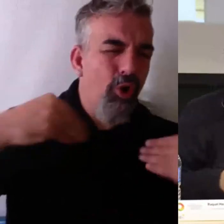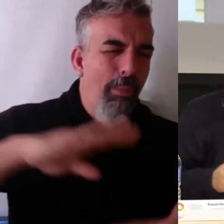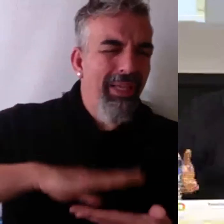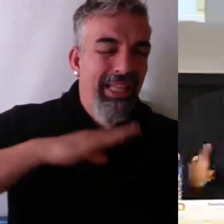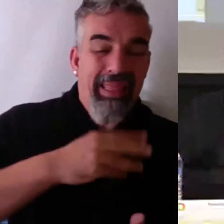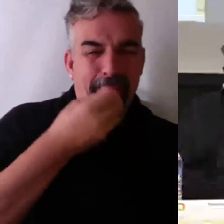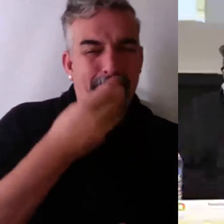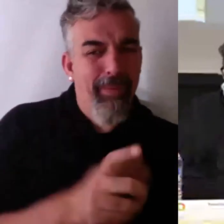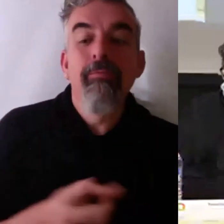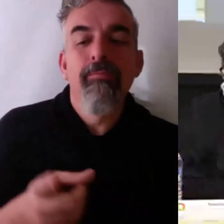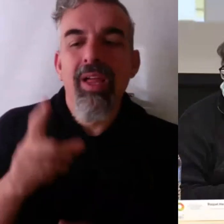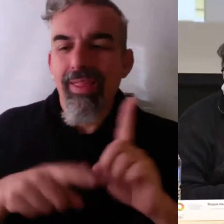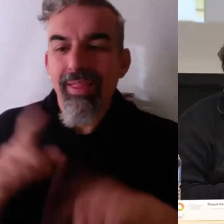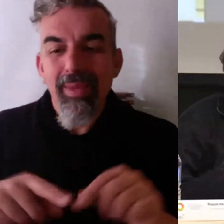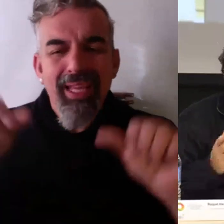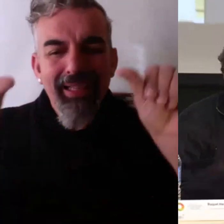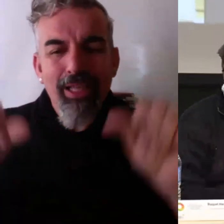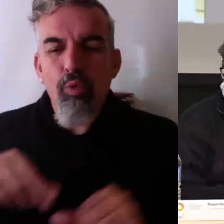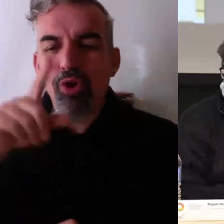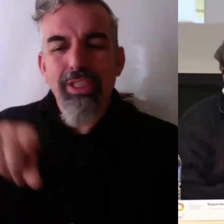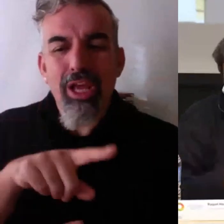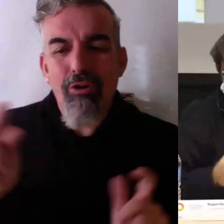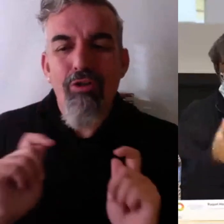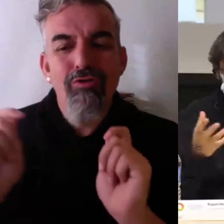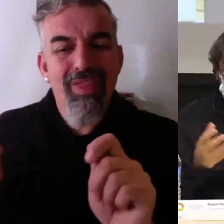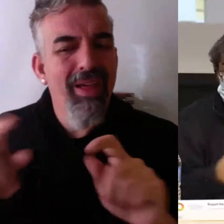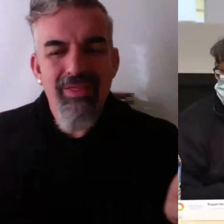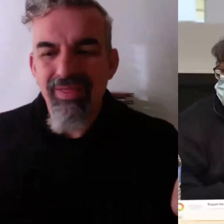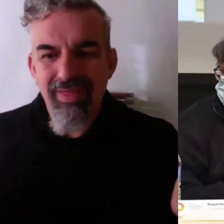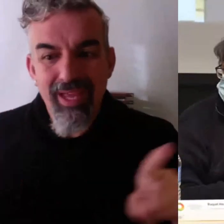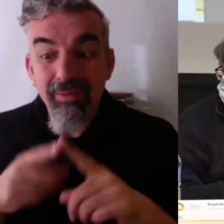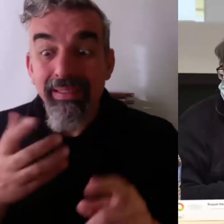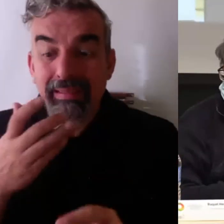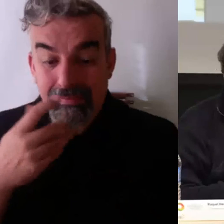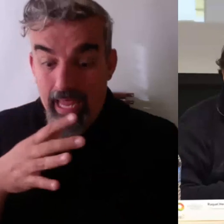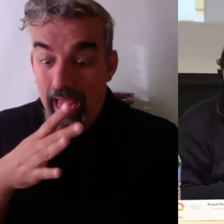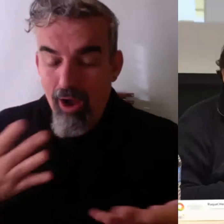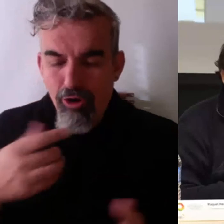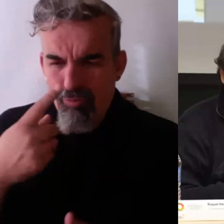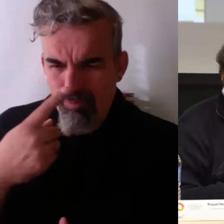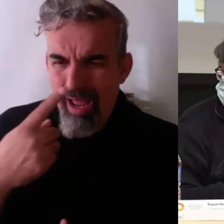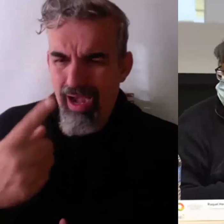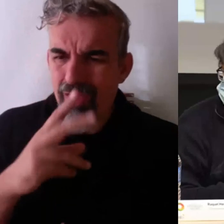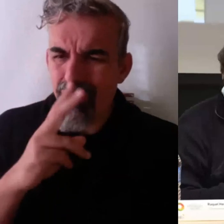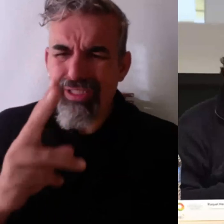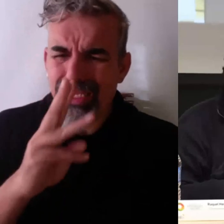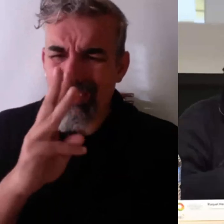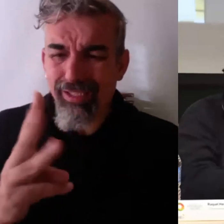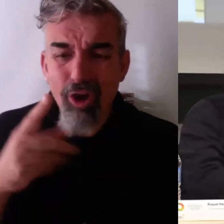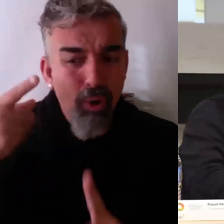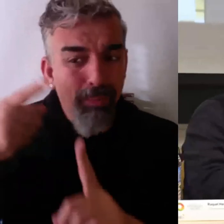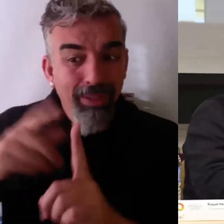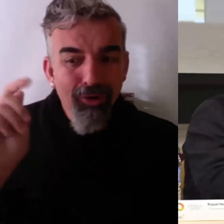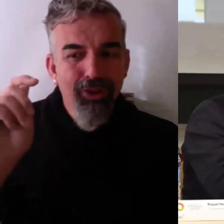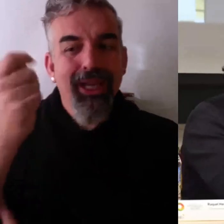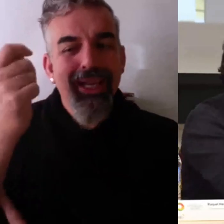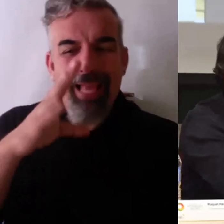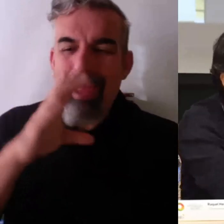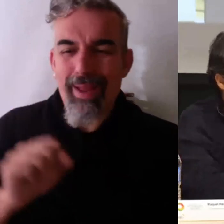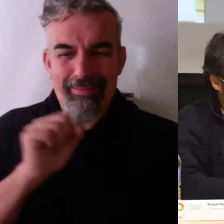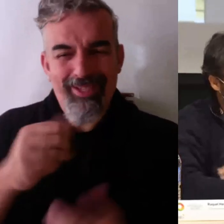independientemente de que haya conseguido la titulación yo creo que eso sería un objetivo si conseguimos eso en unos años sería un objetivo fantástico gracias